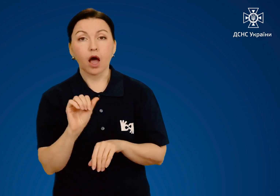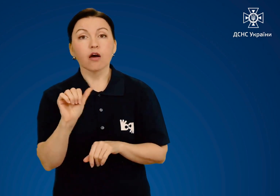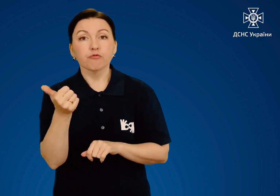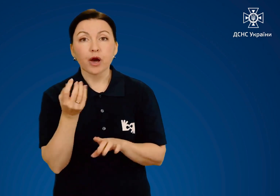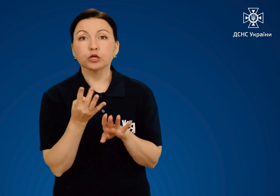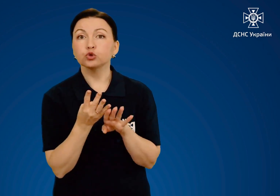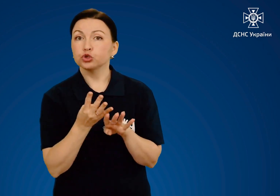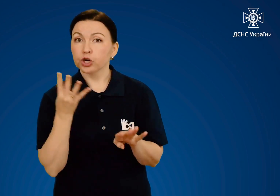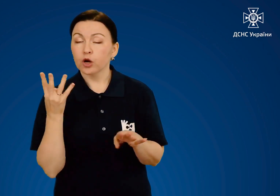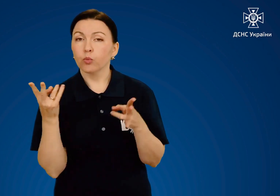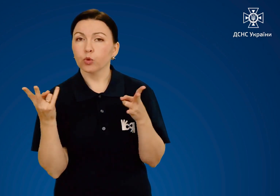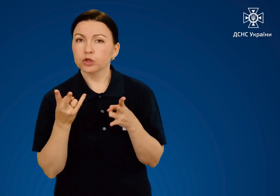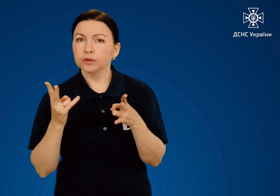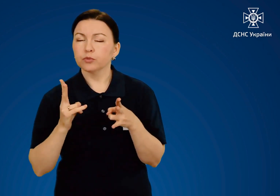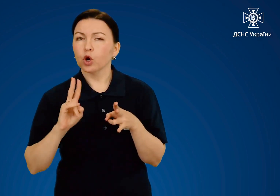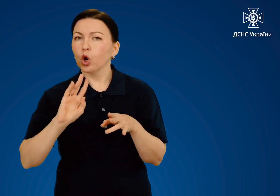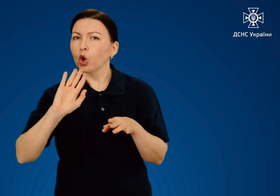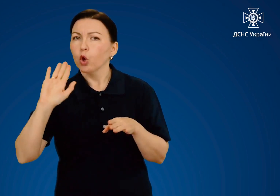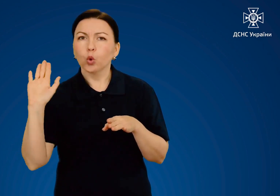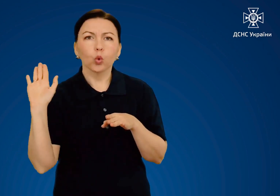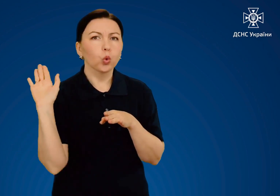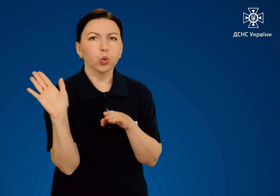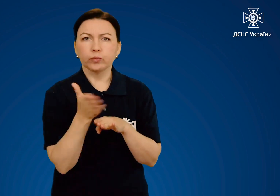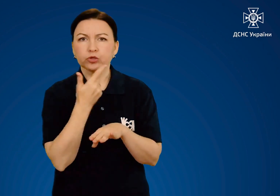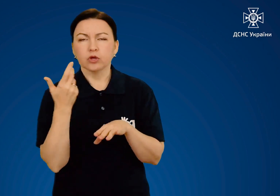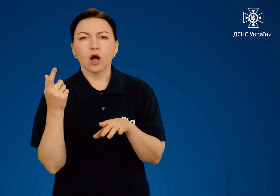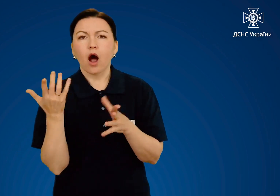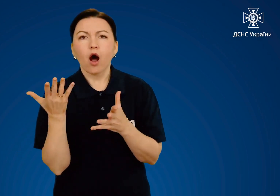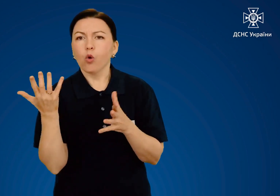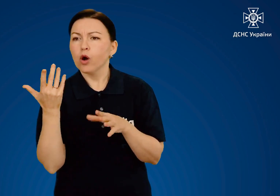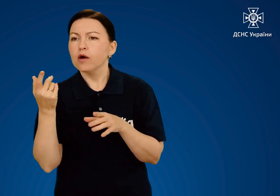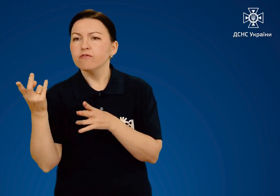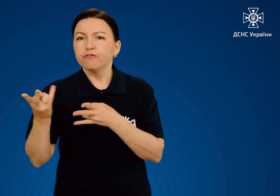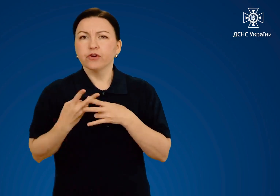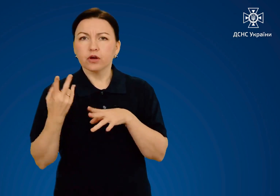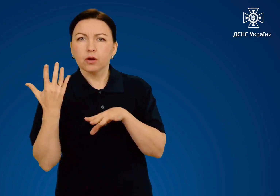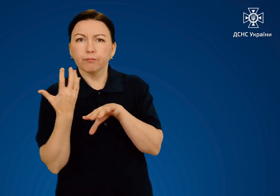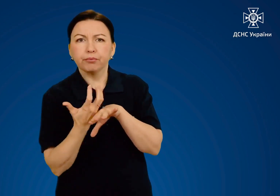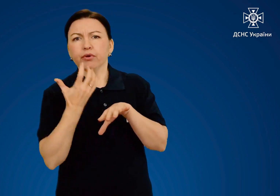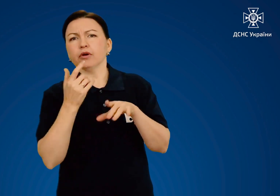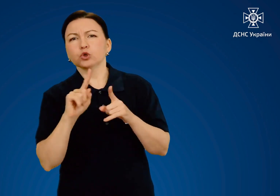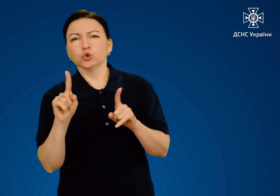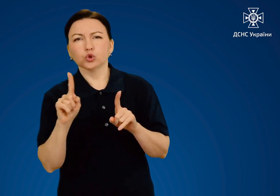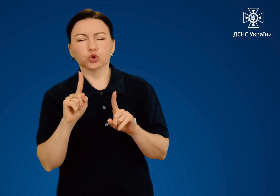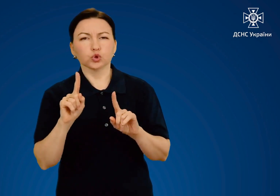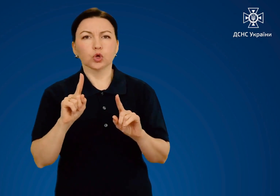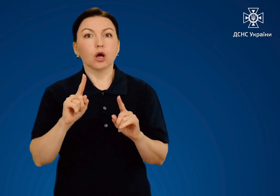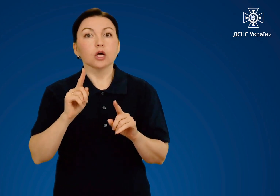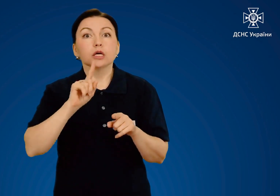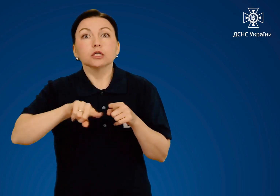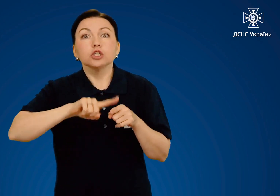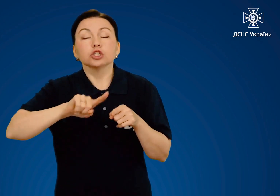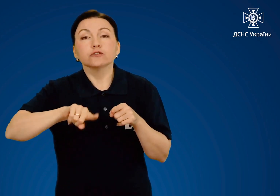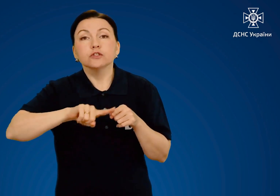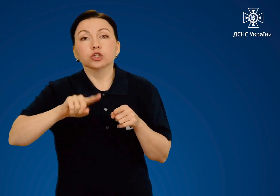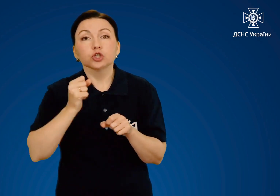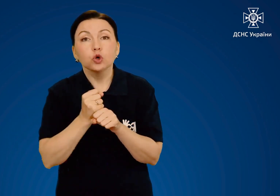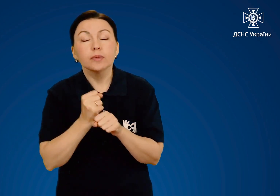В першу чергу потрібно усунути джерело опіку. І чим швидше ви це зробите, тим